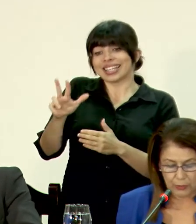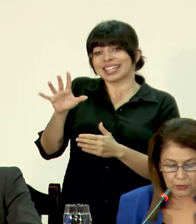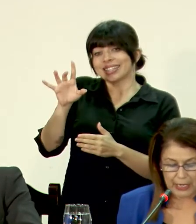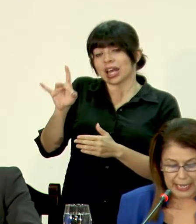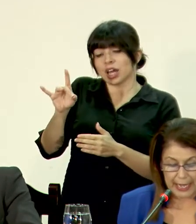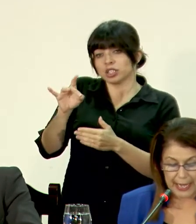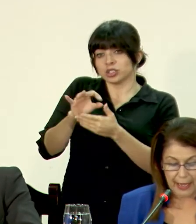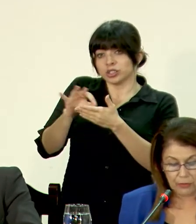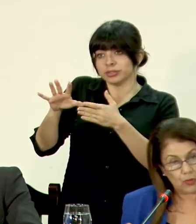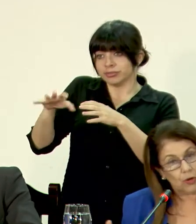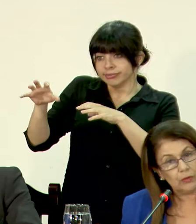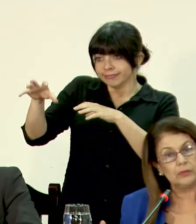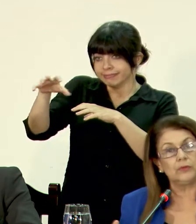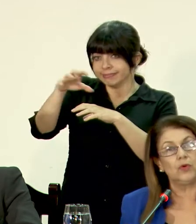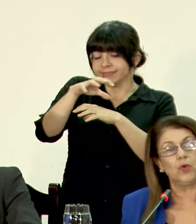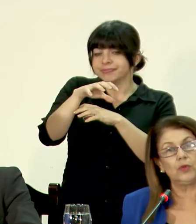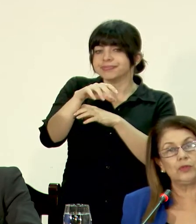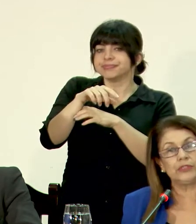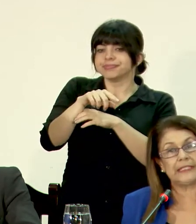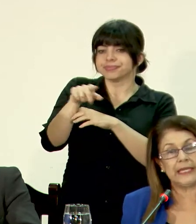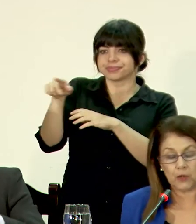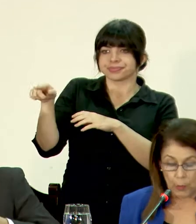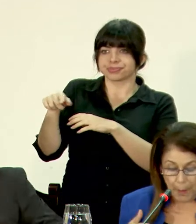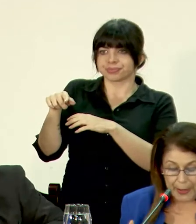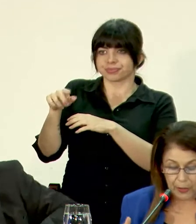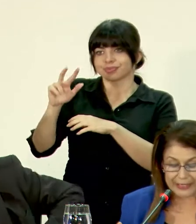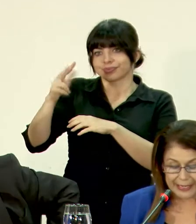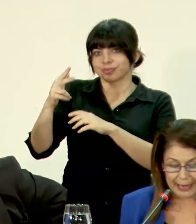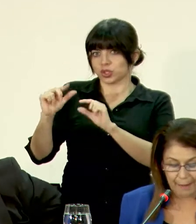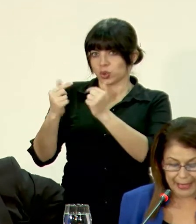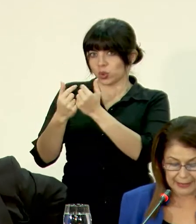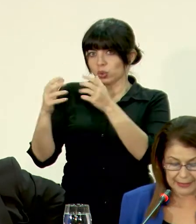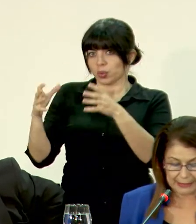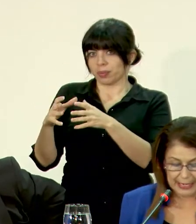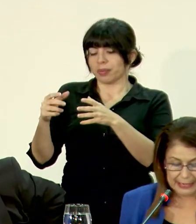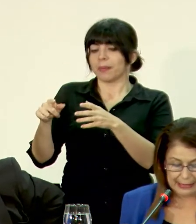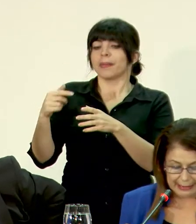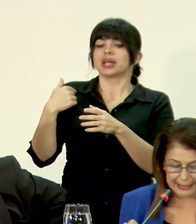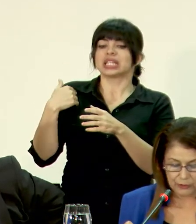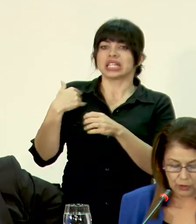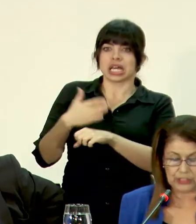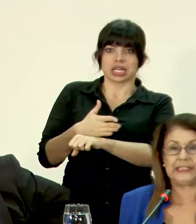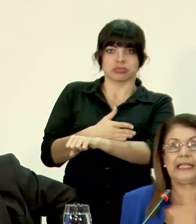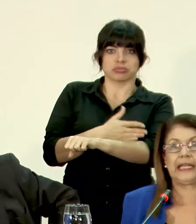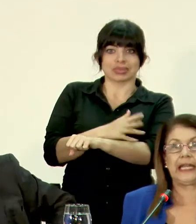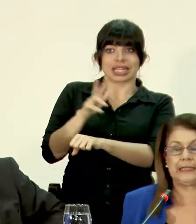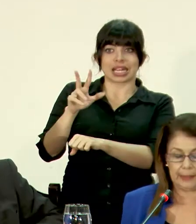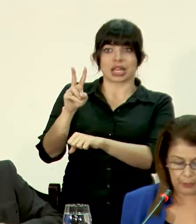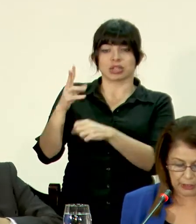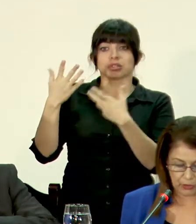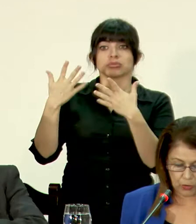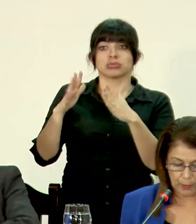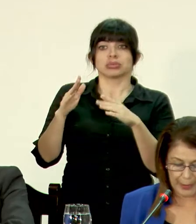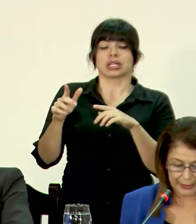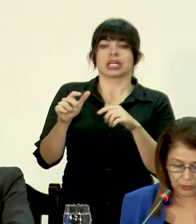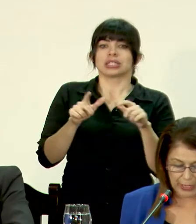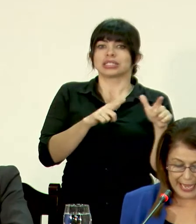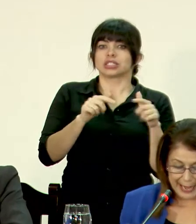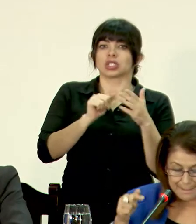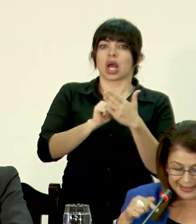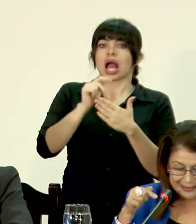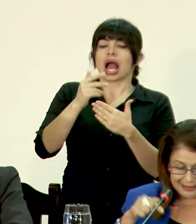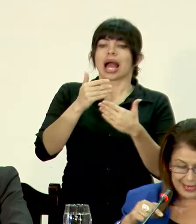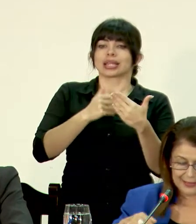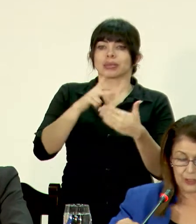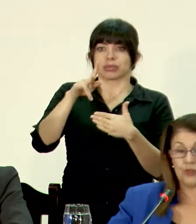educativos que son un tercer grupo, pero que tienen avances. 32 ya tienen el anteproyecto completo.